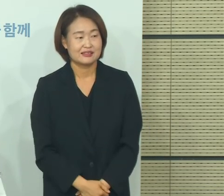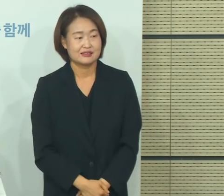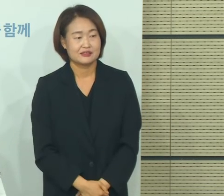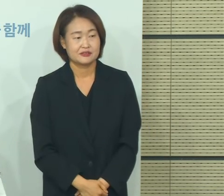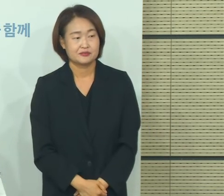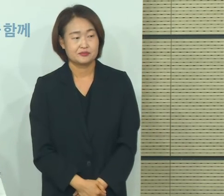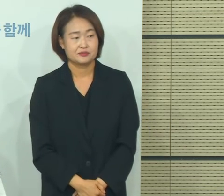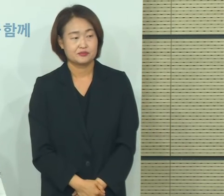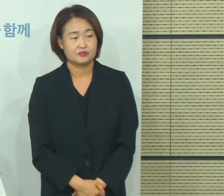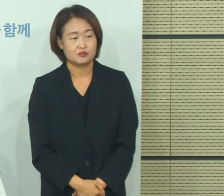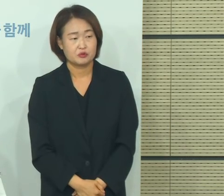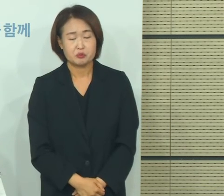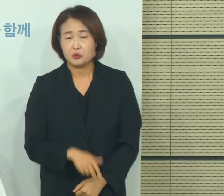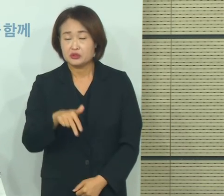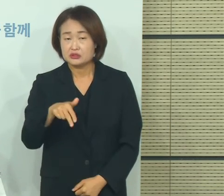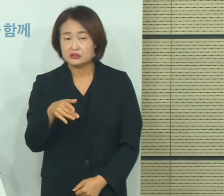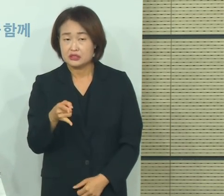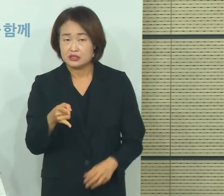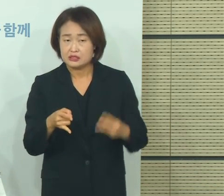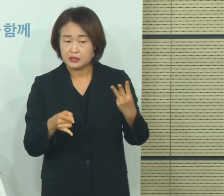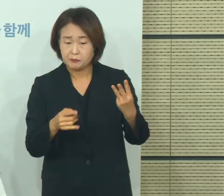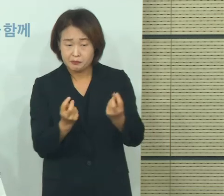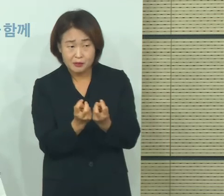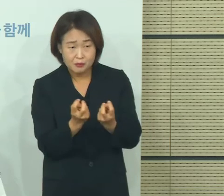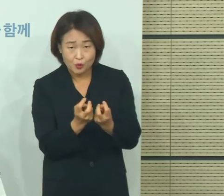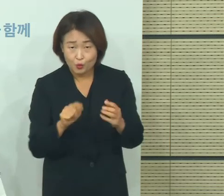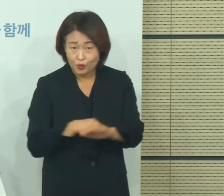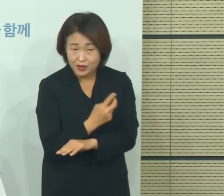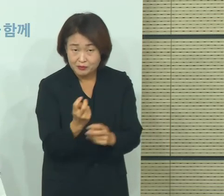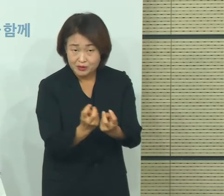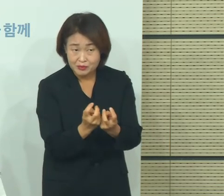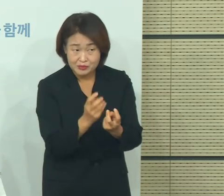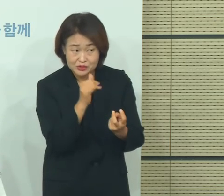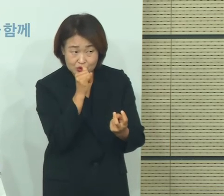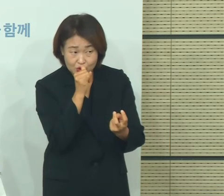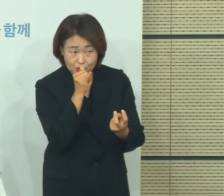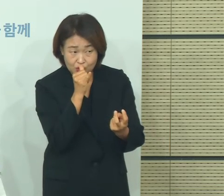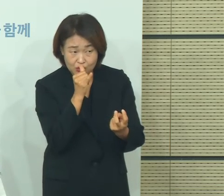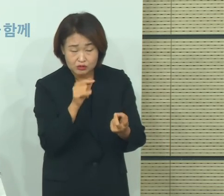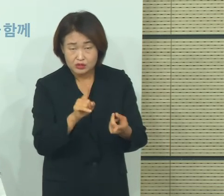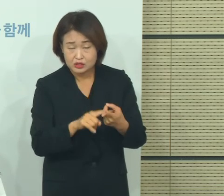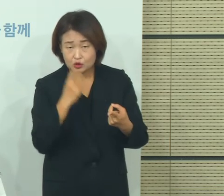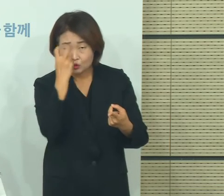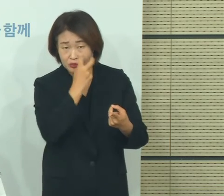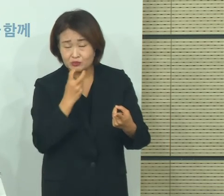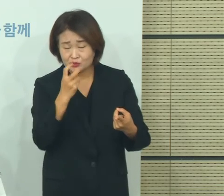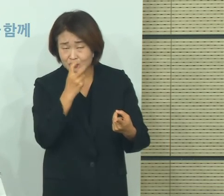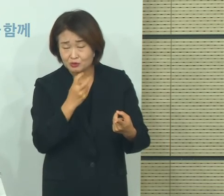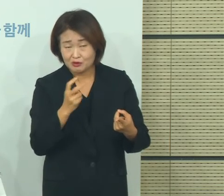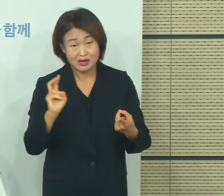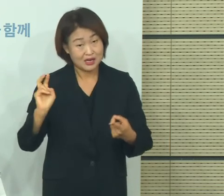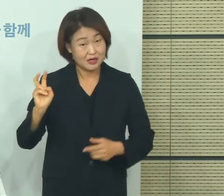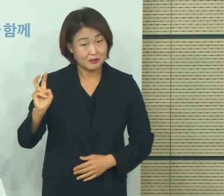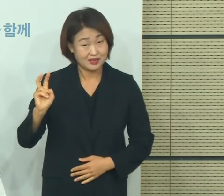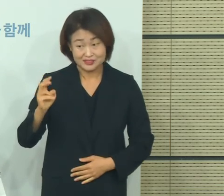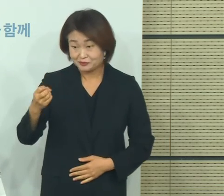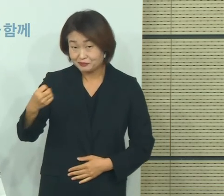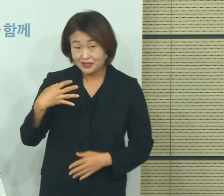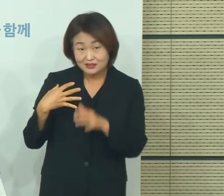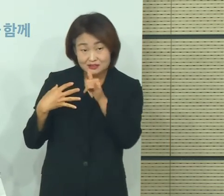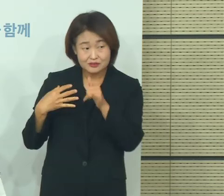그 제3의 방법으로 효과적인 거리 두기 조치를 할지 검토한다고 밝혔는데